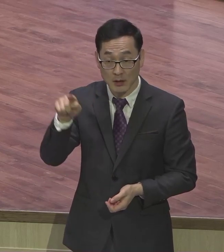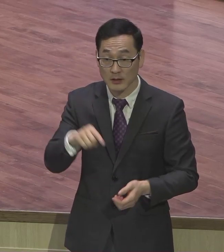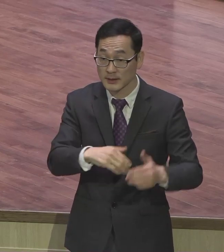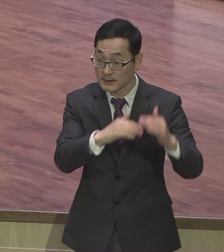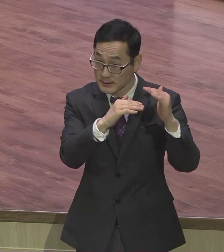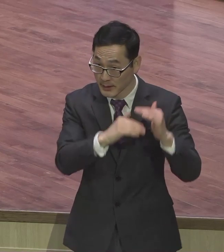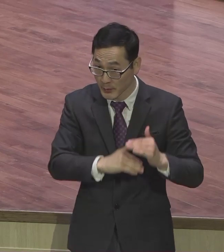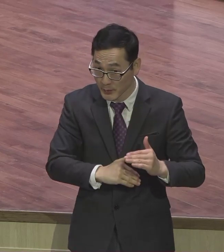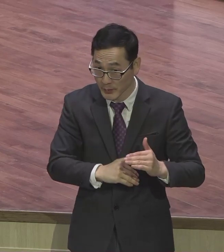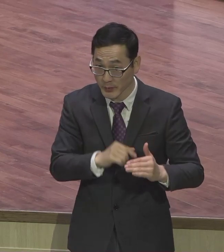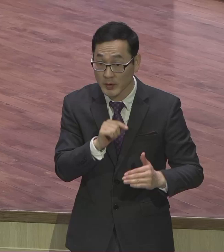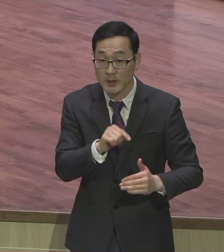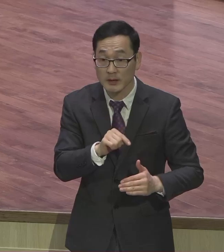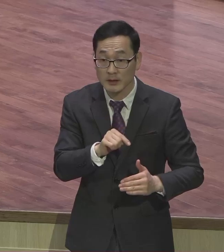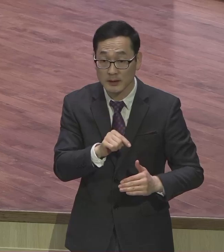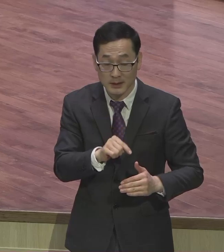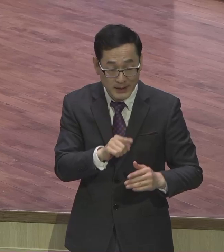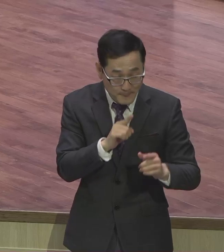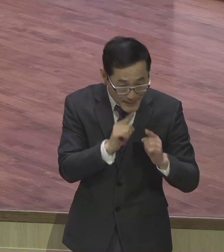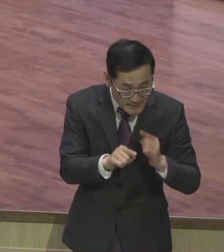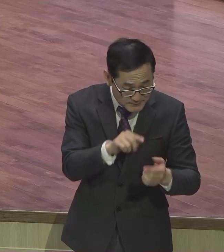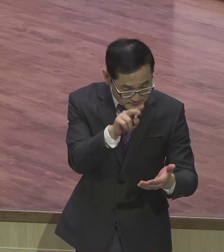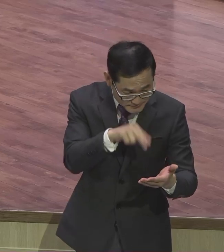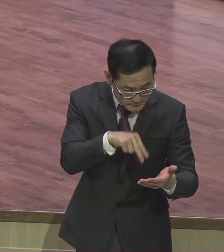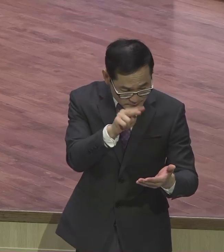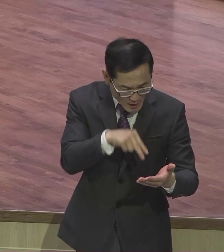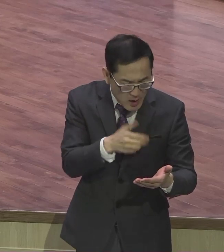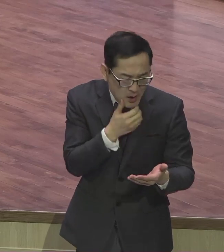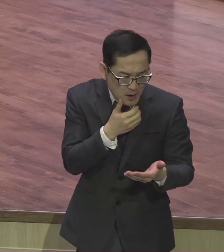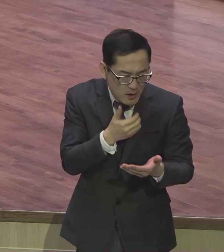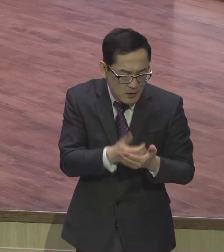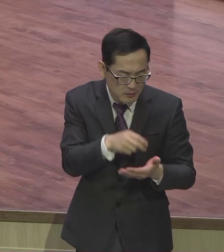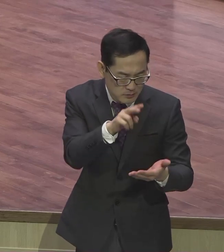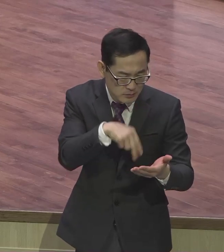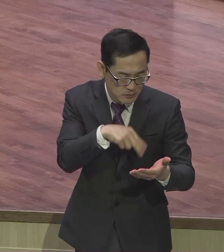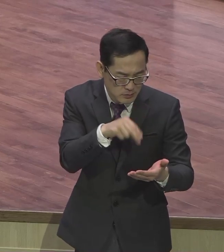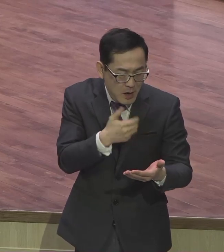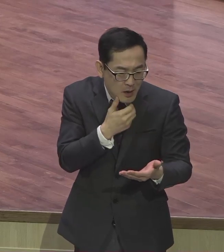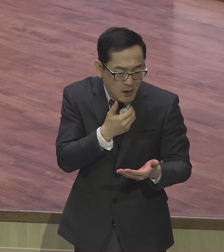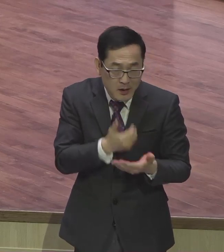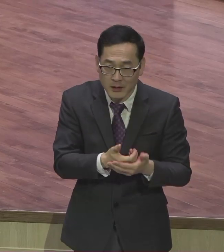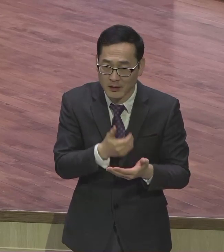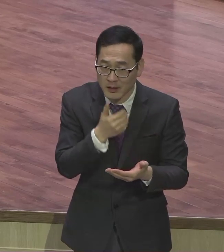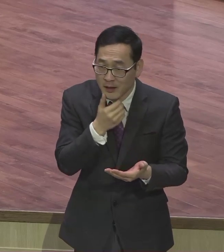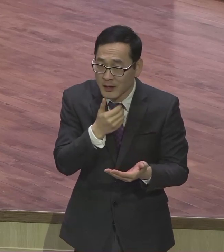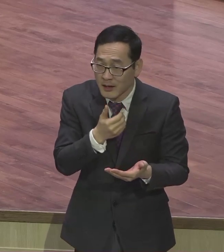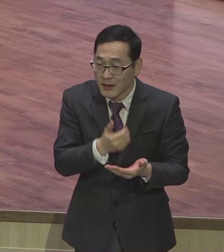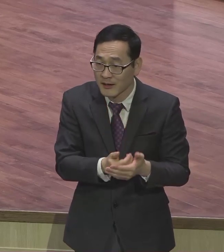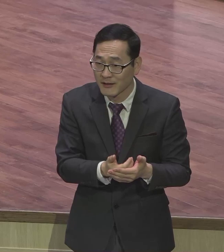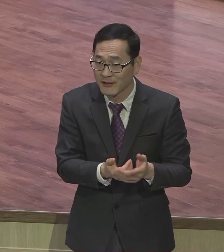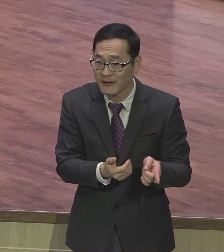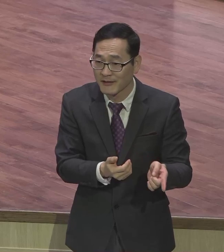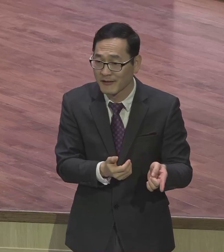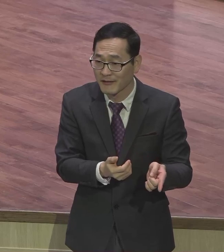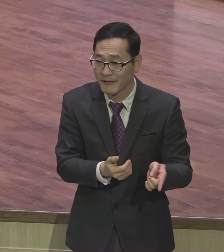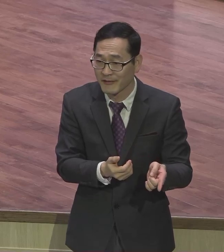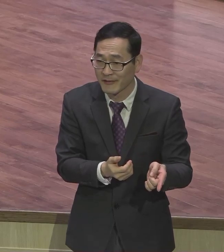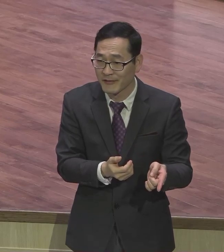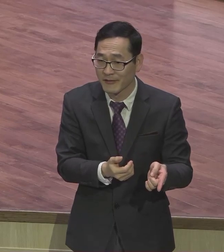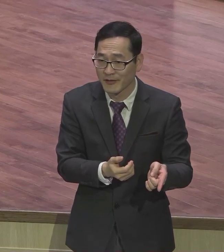말씀이 한 구절 한 구절 얼마나 말씀이 영적으로 귀한 말씀인지 이